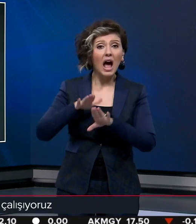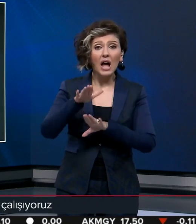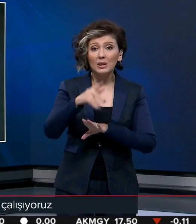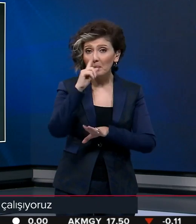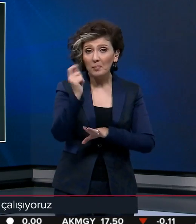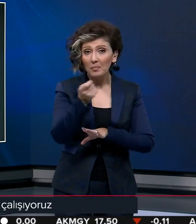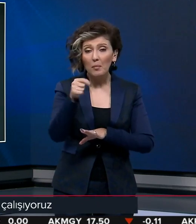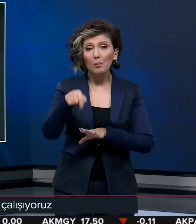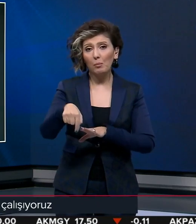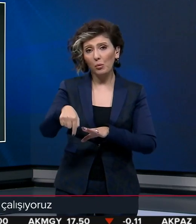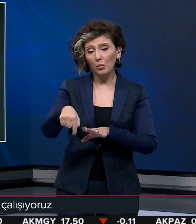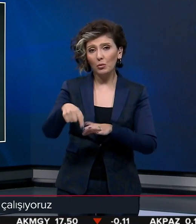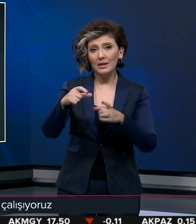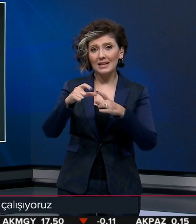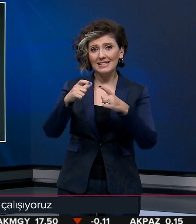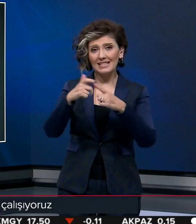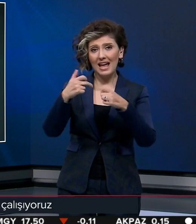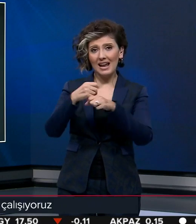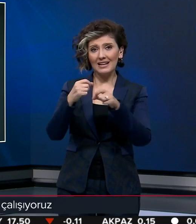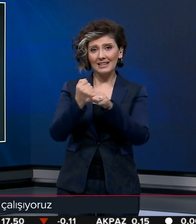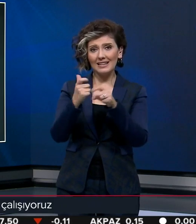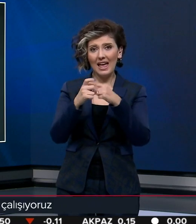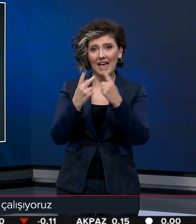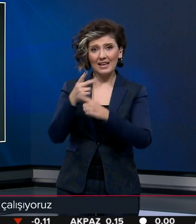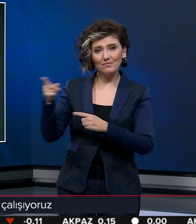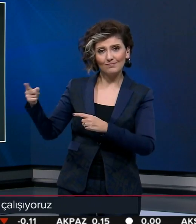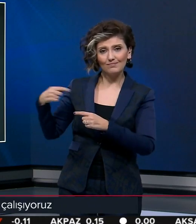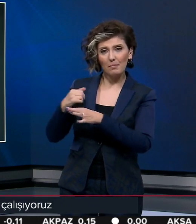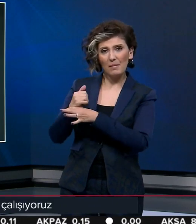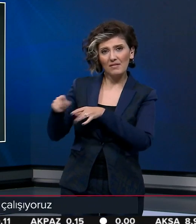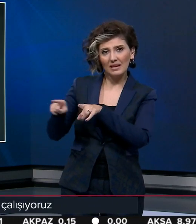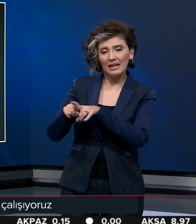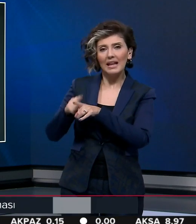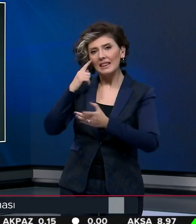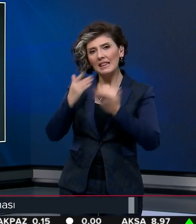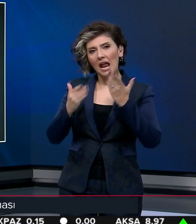Onlar da bugün Sergei'yle değerlendirme fırsatı bulduk.